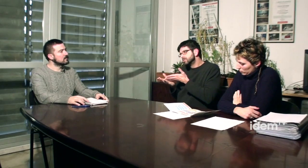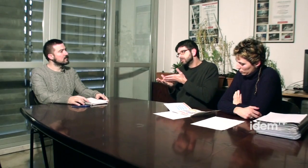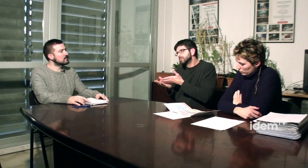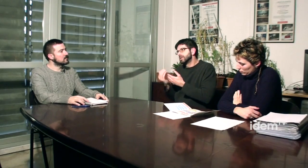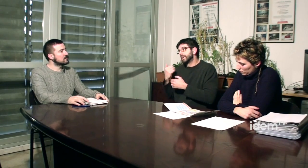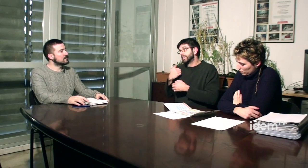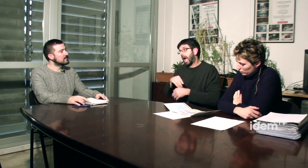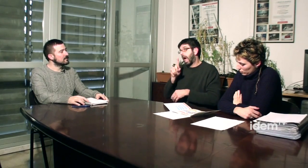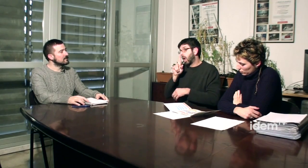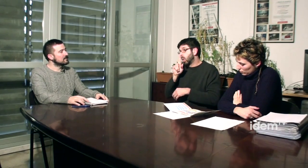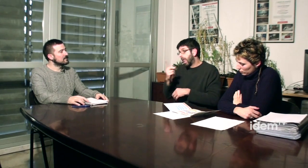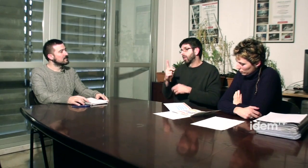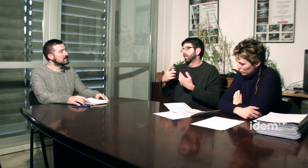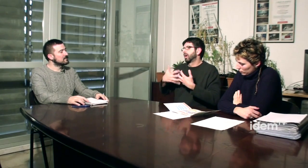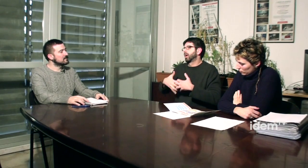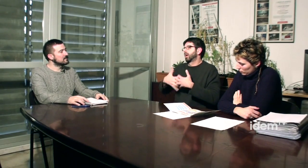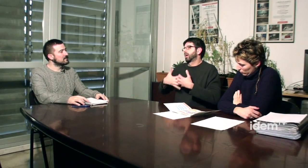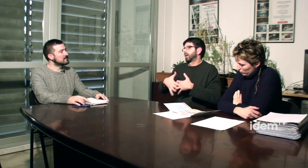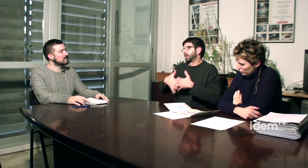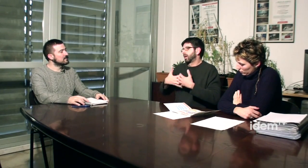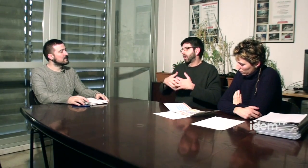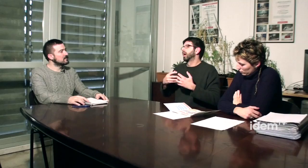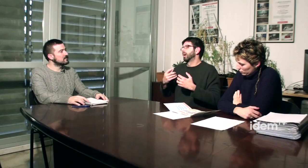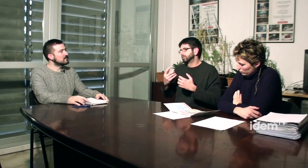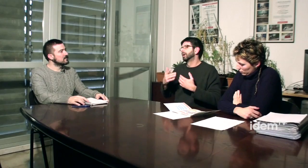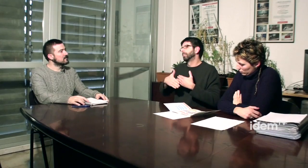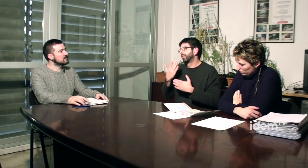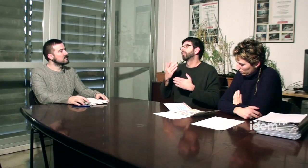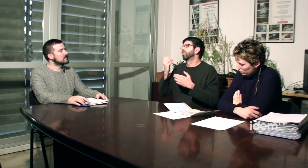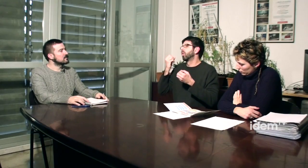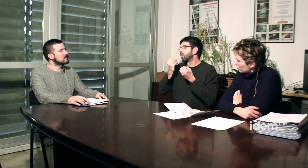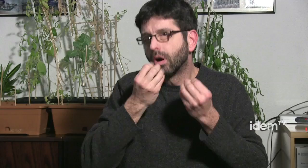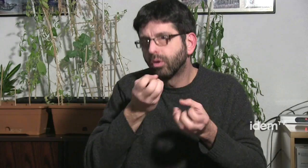cocos directament i llavors ja fa un any que comença a funcionar